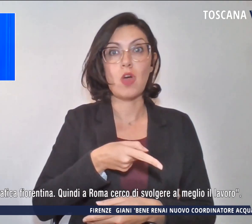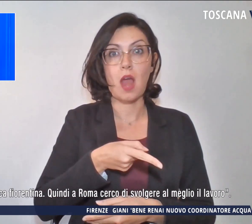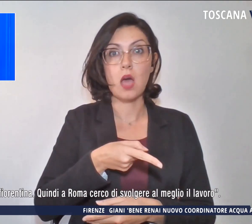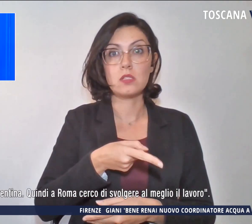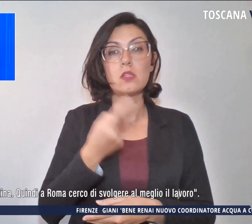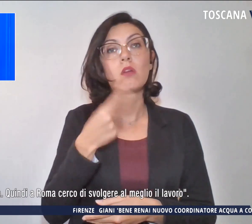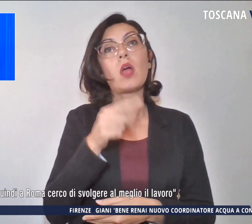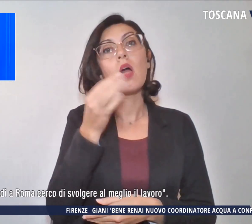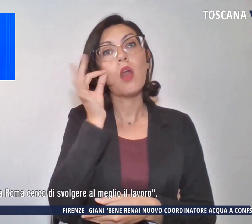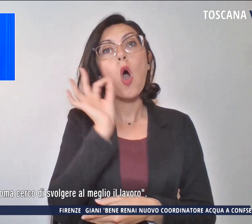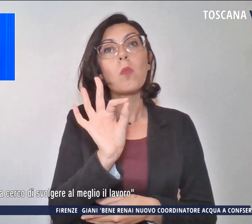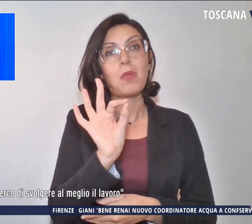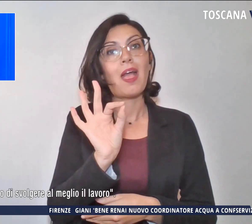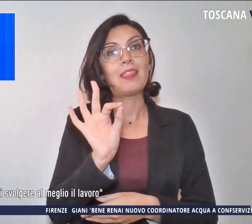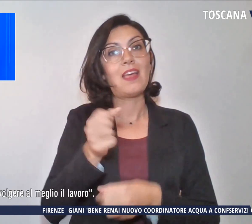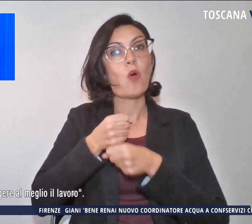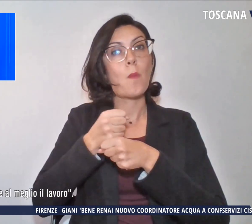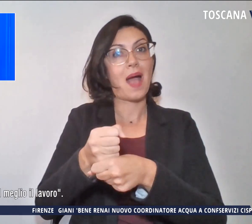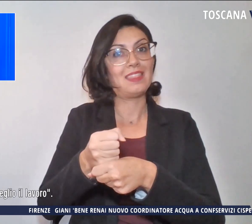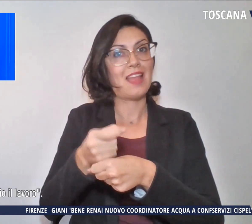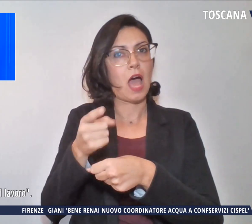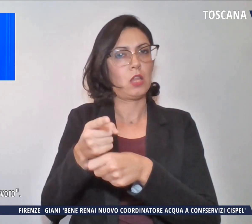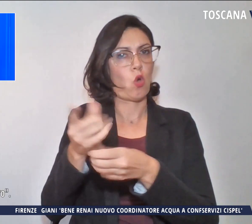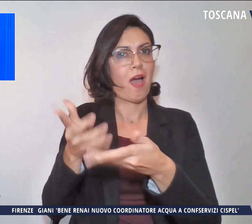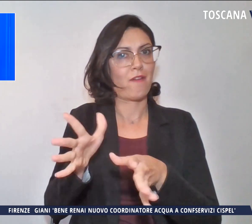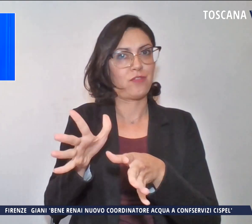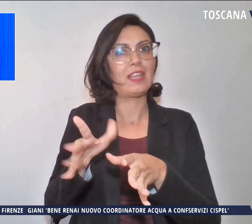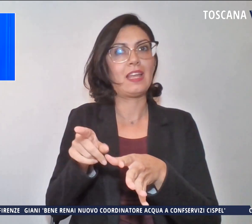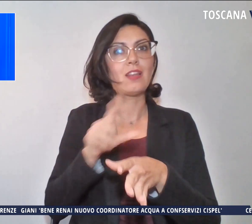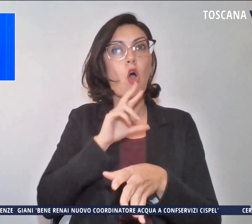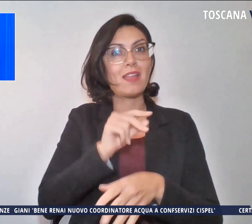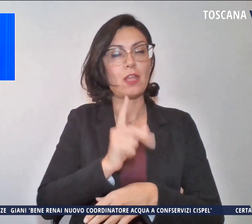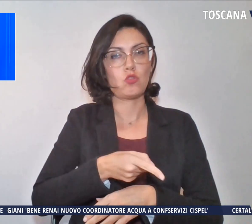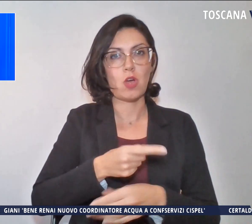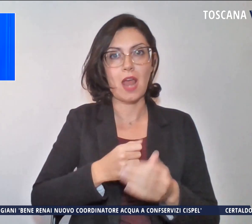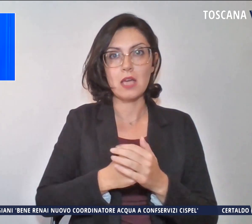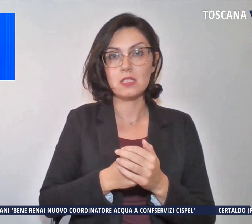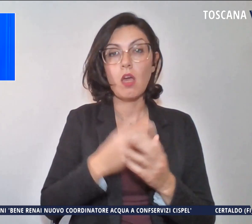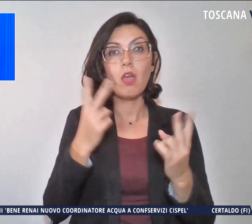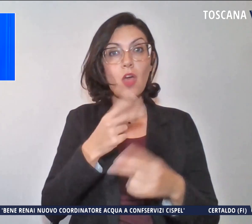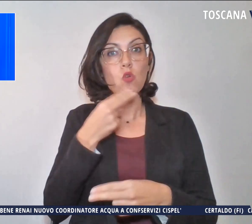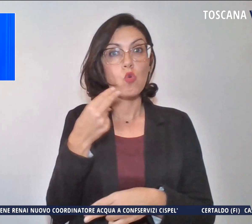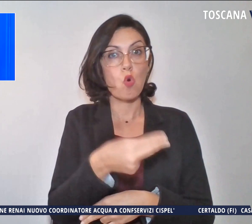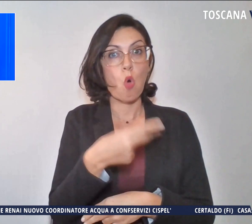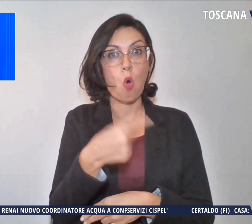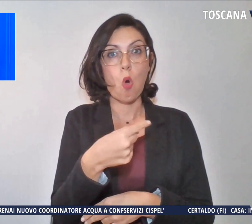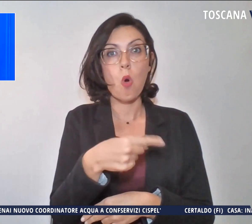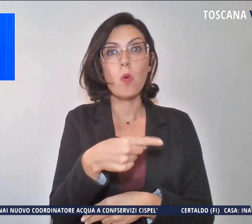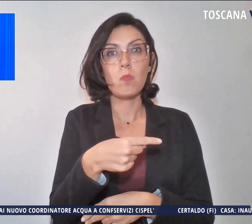compimento il suo mandato, ha aggiunto ancora Gianassi, il cui nome è stato oggetto di